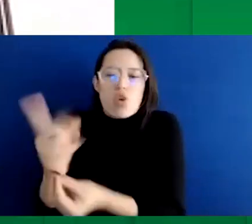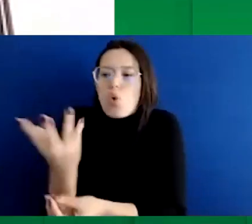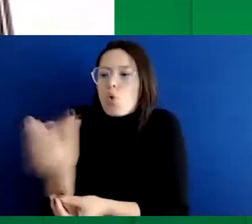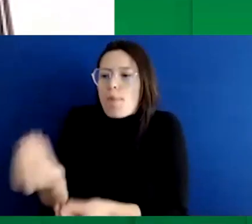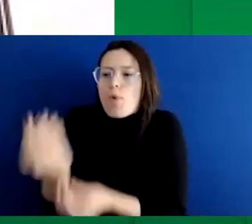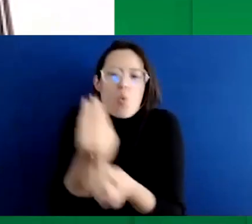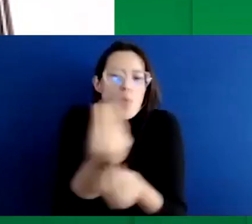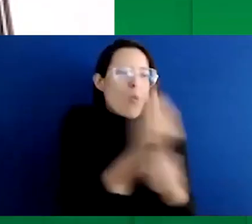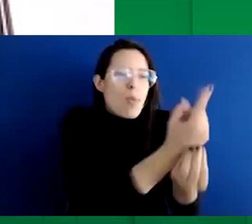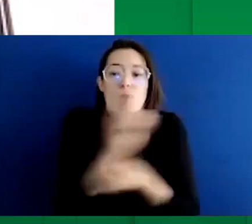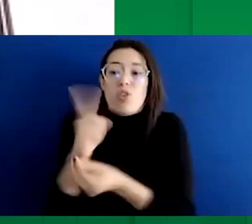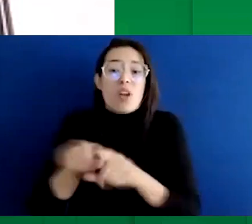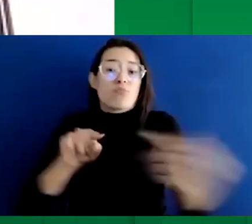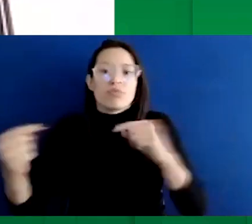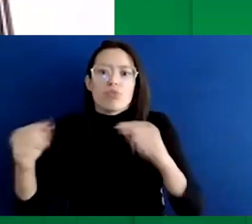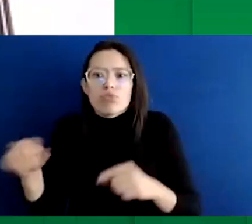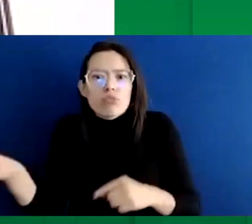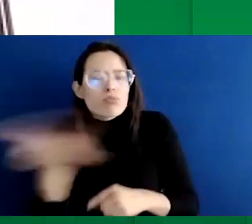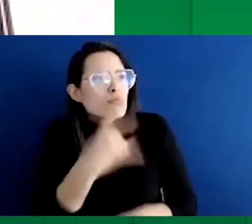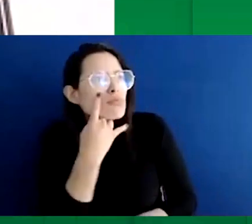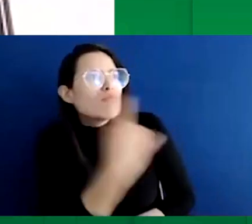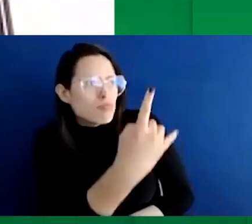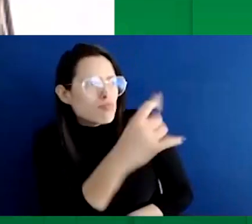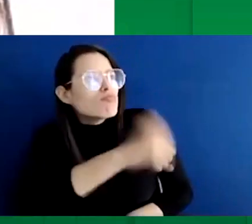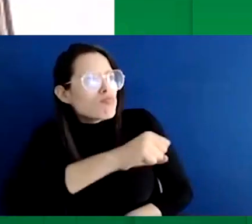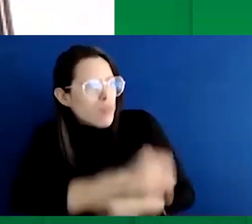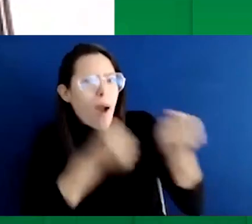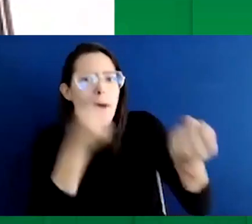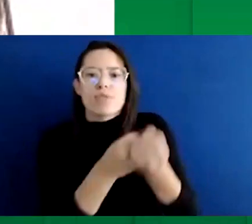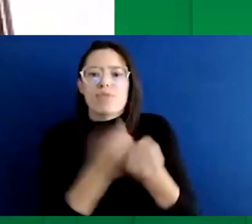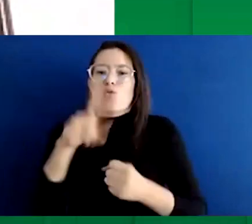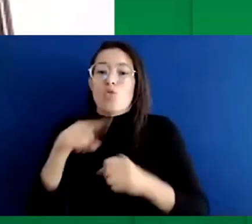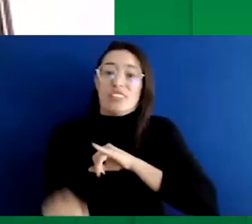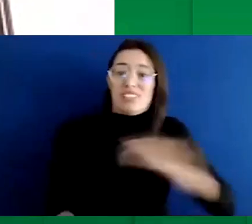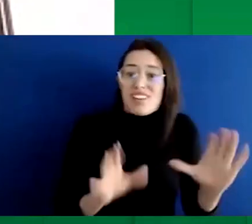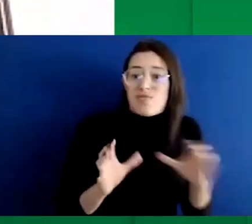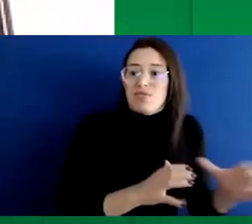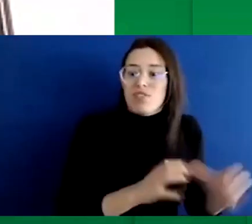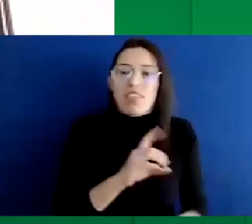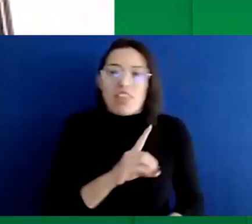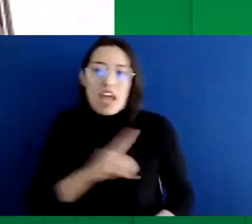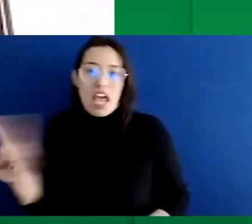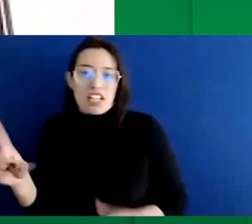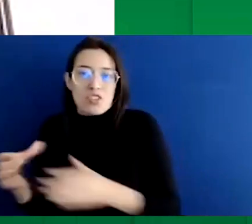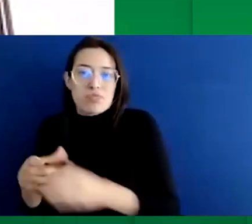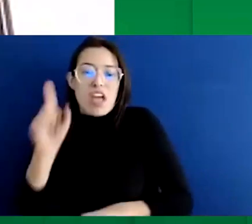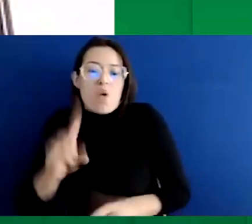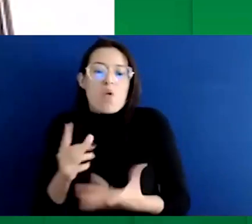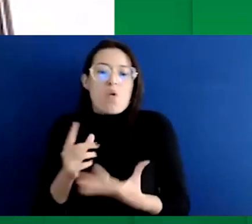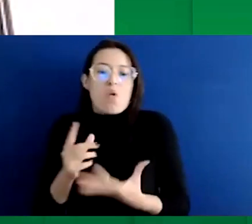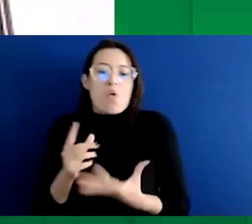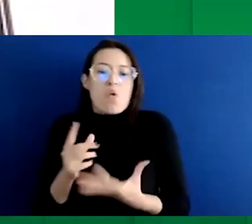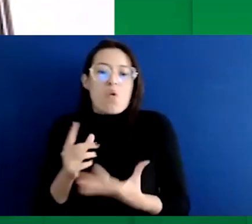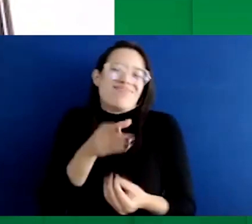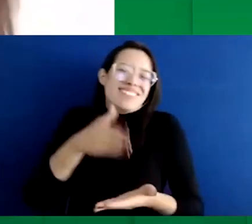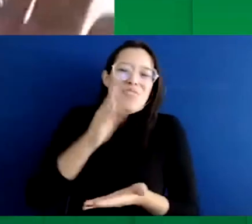con muy buenos ojos. Les ha gustado muchísimo. A los de izquierda, a los de derecha, a los de centro, a los cristianos. A